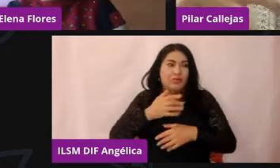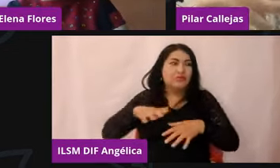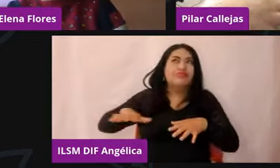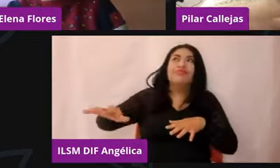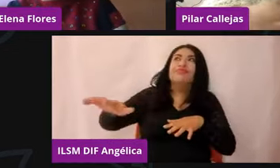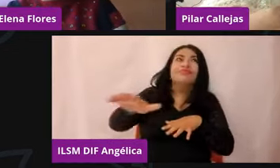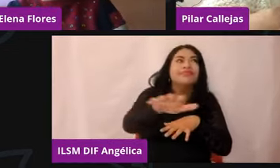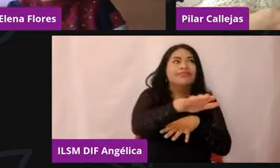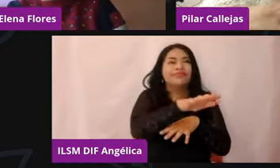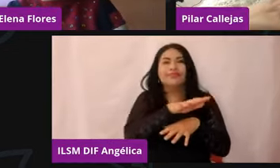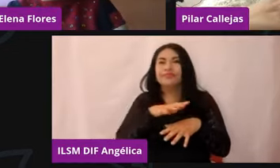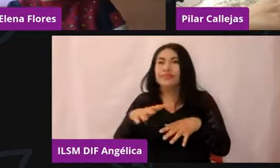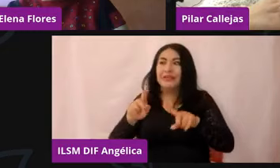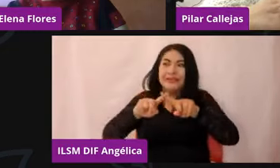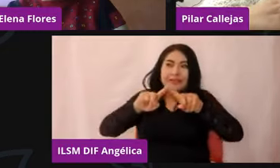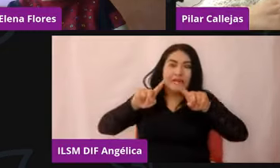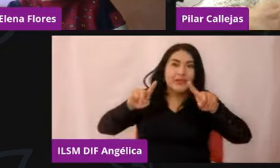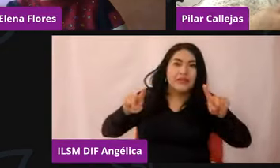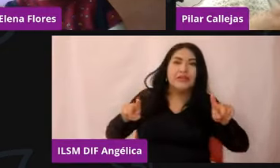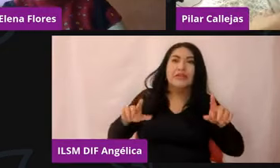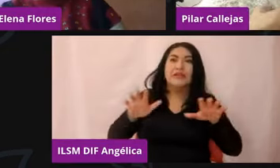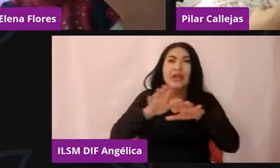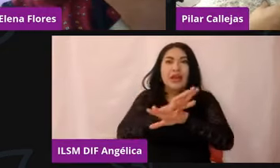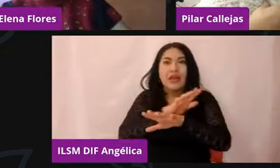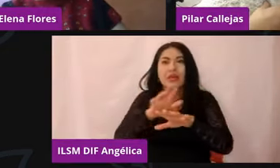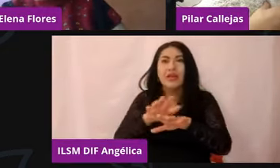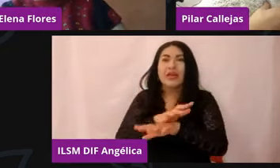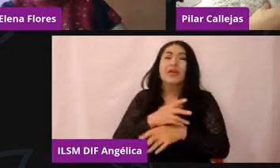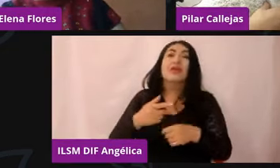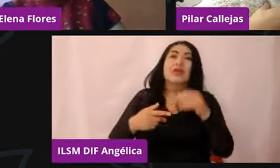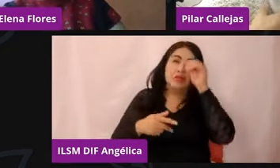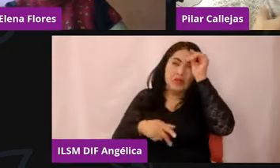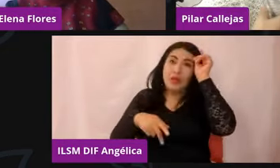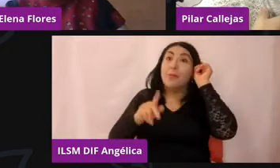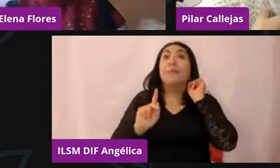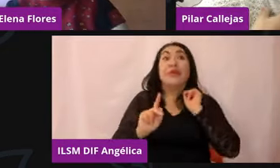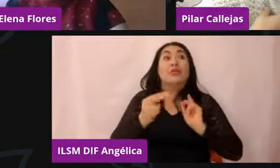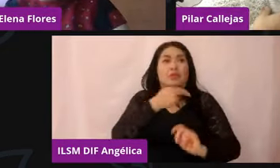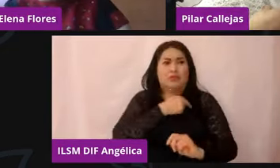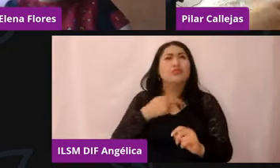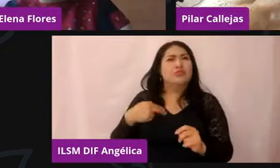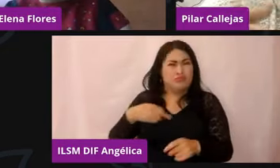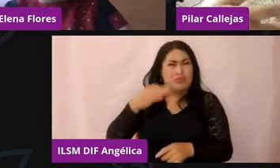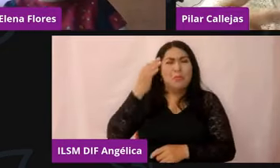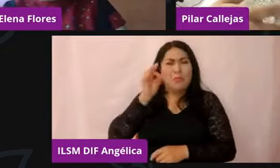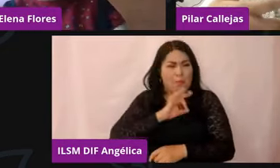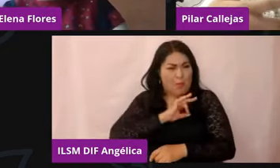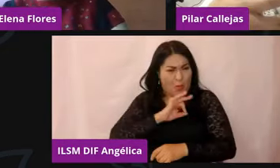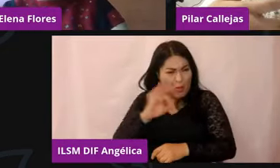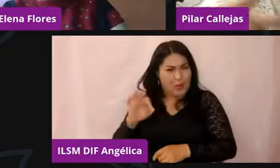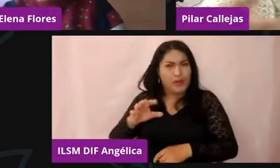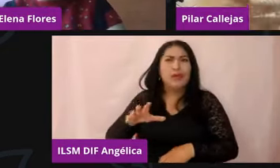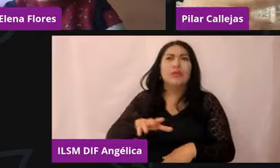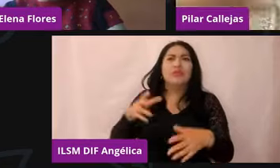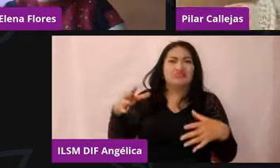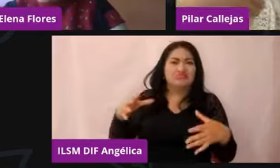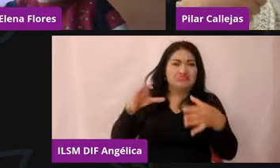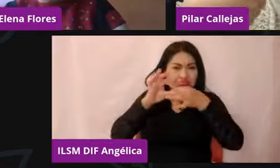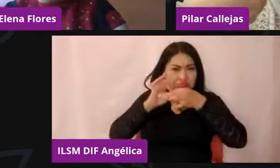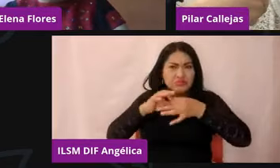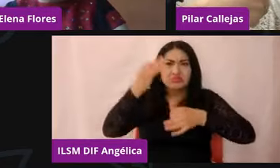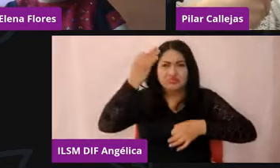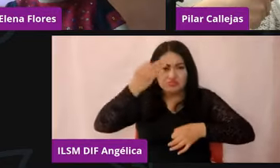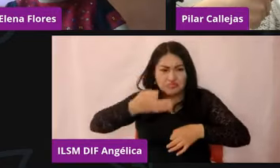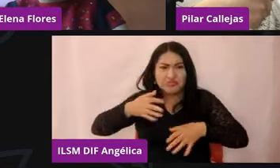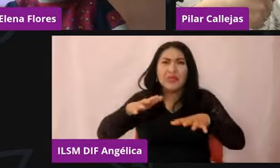Lo que sí queda cierto es que nuestra capacidad de adaptación y de socializar ya venimos con